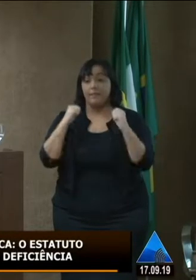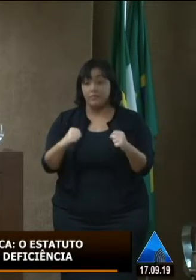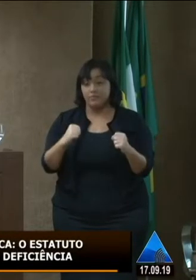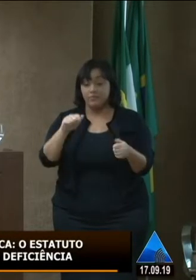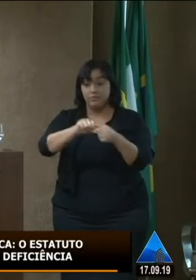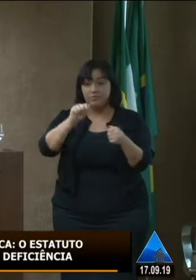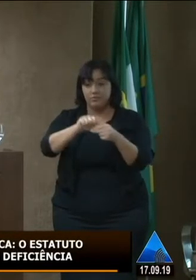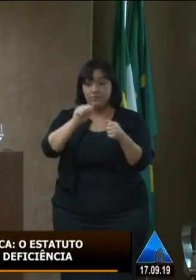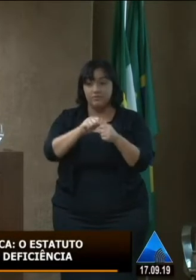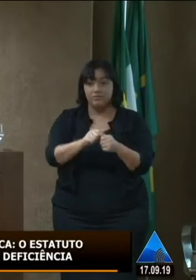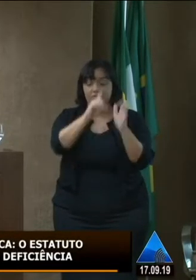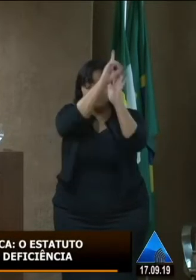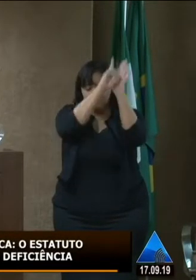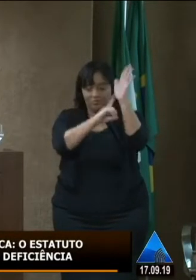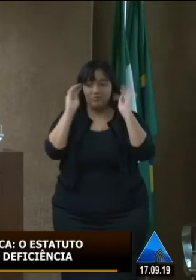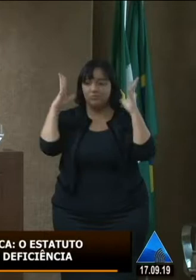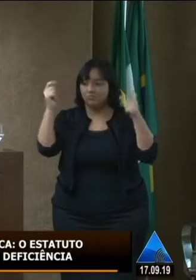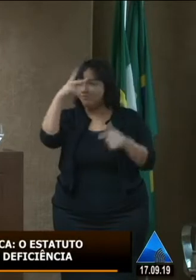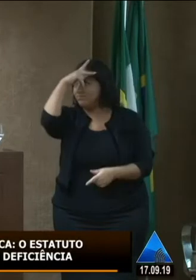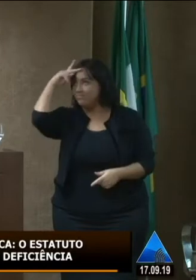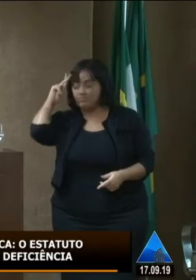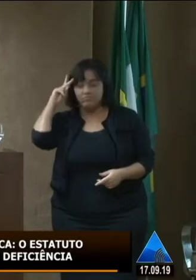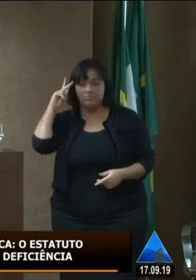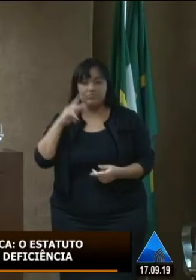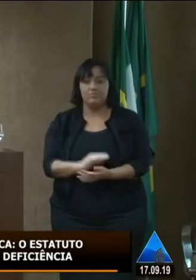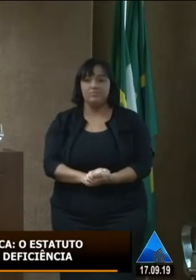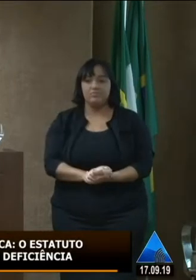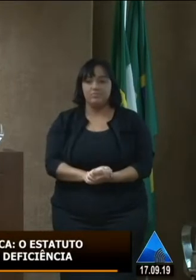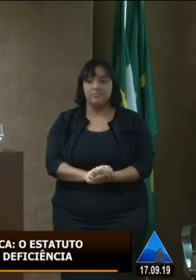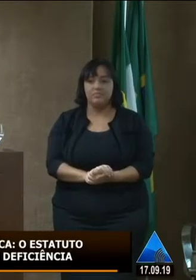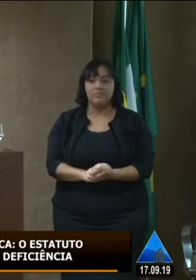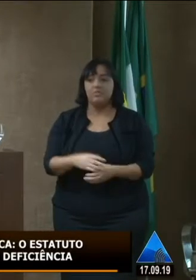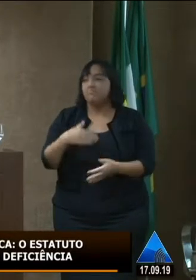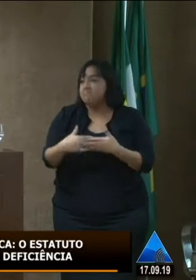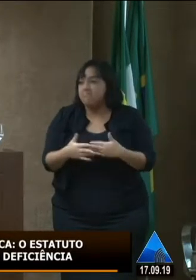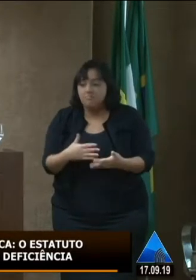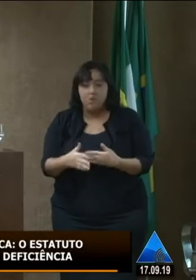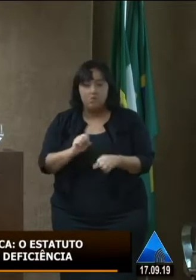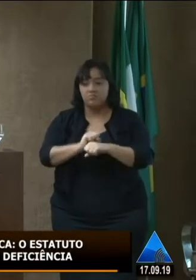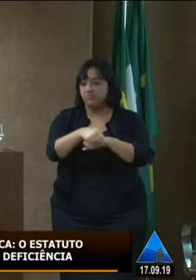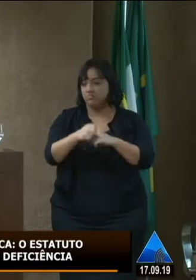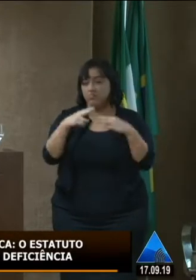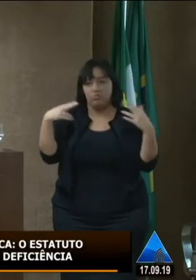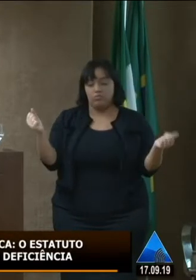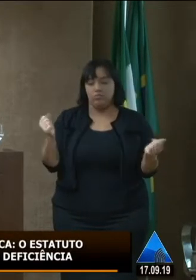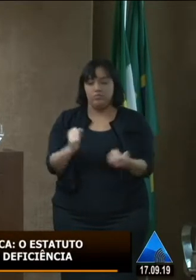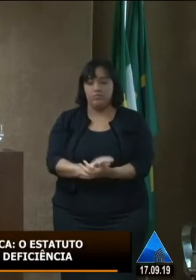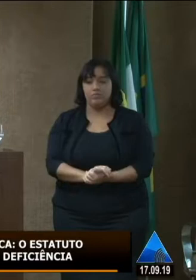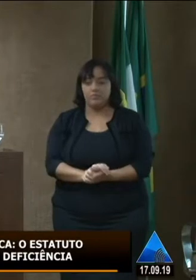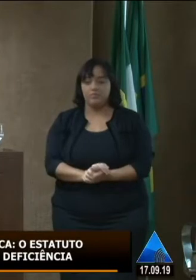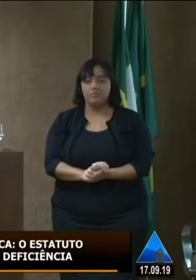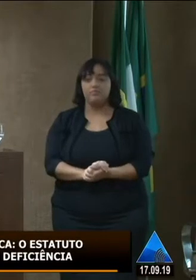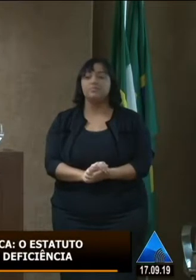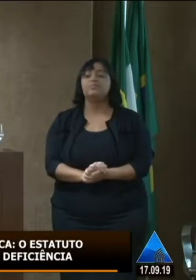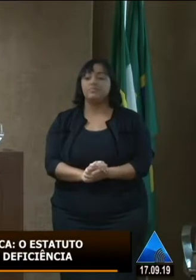o direito de todos o direito de todos que seja em qualquer instância da sociedade que assegure o seu acesso